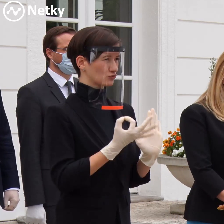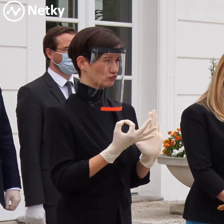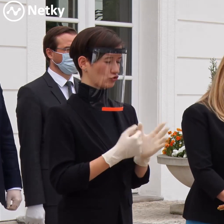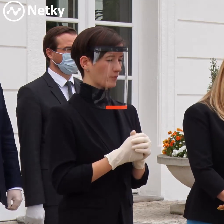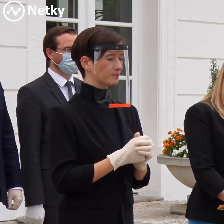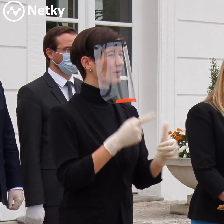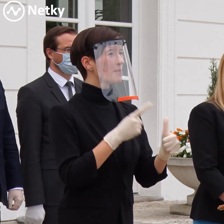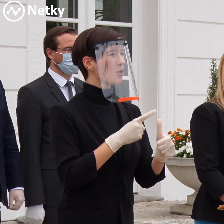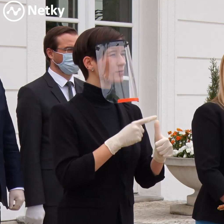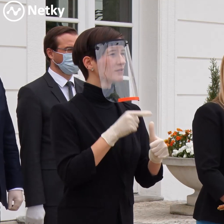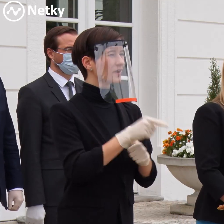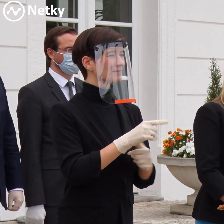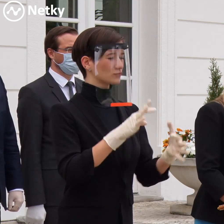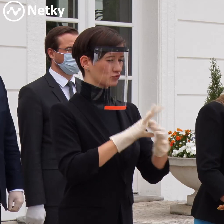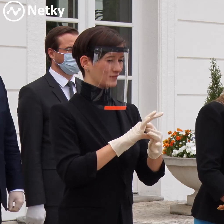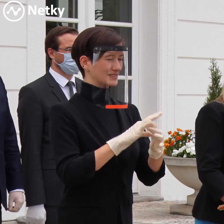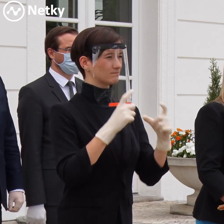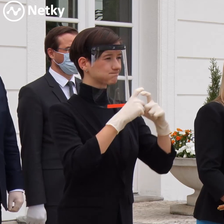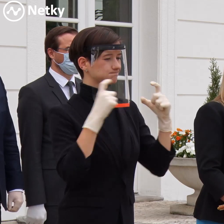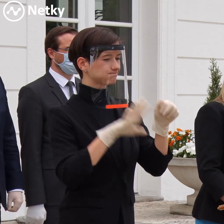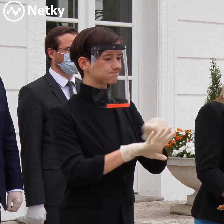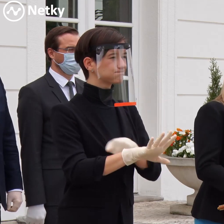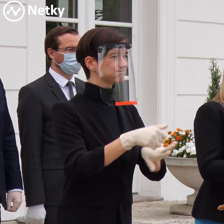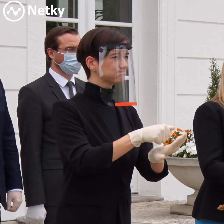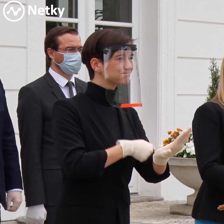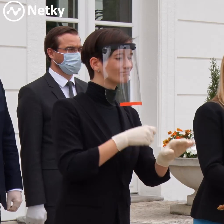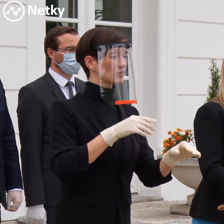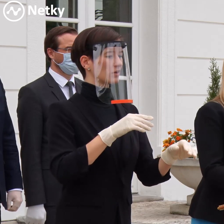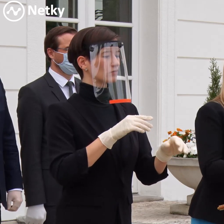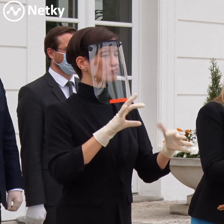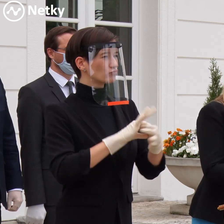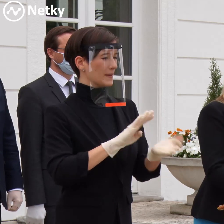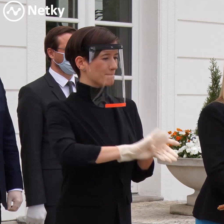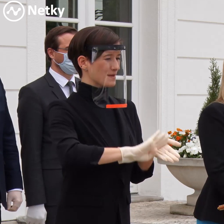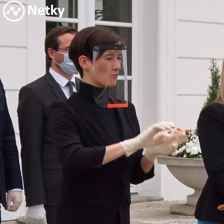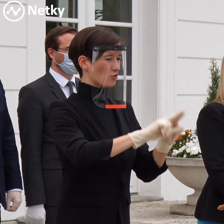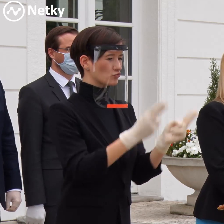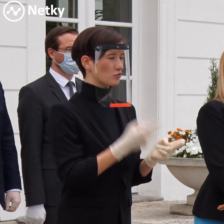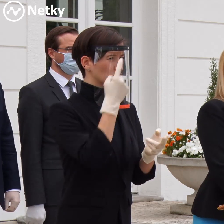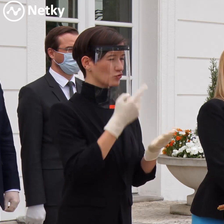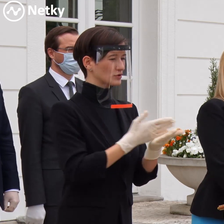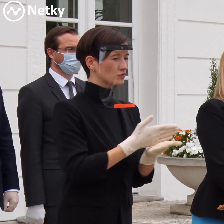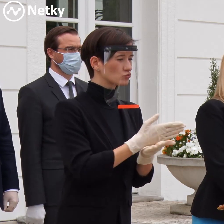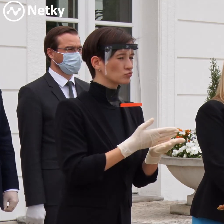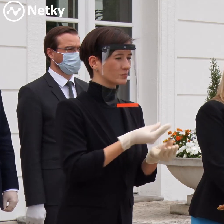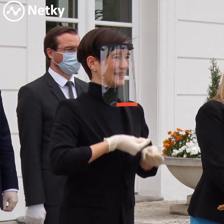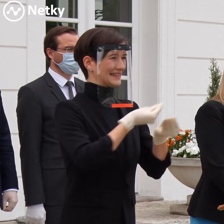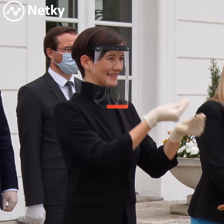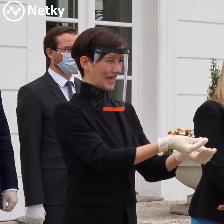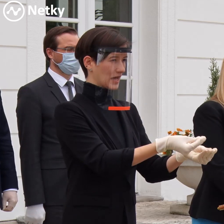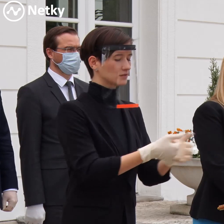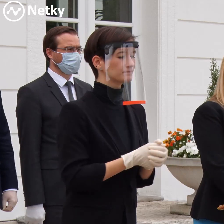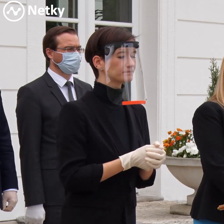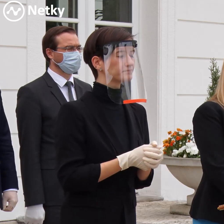dostatočné vybavenie ochrannými prostriedkami, či už tými základnými alebo tými sofistikovanejšími. Dostala som